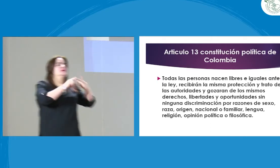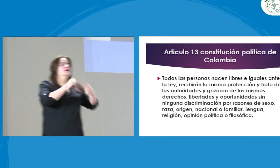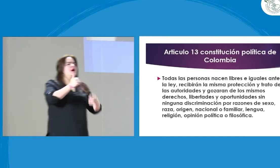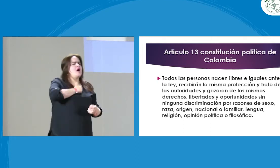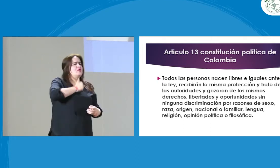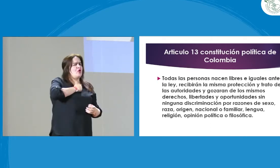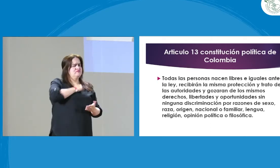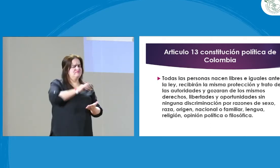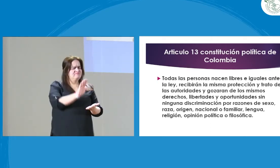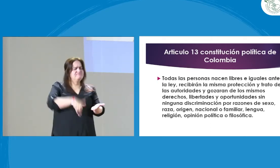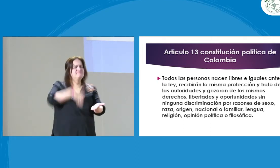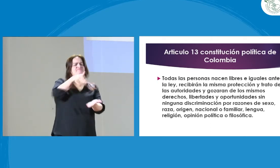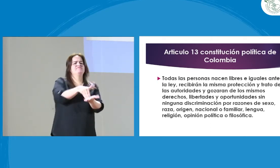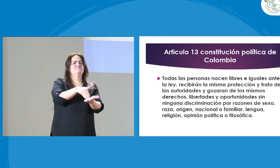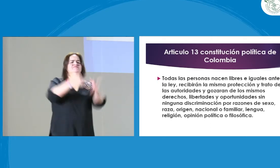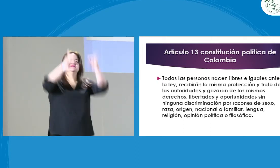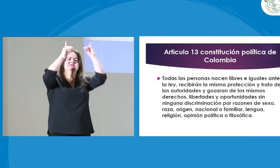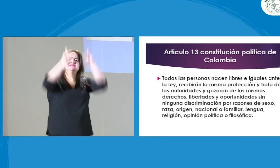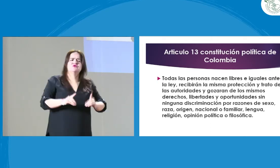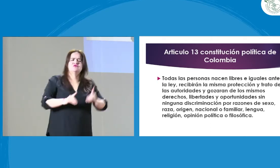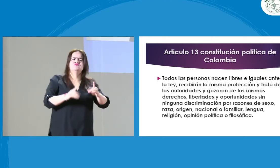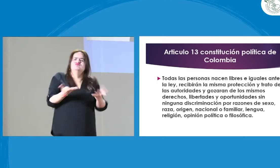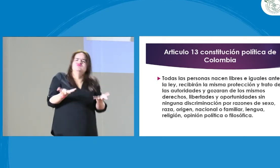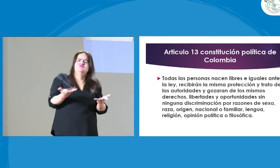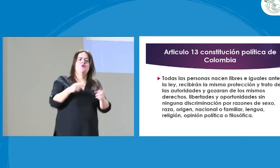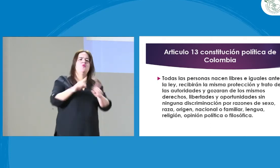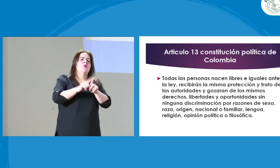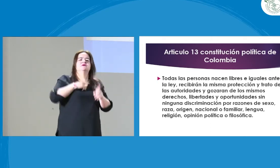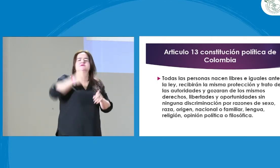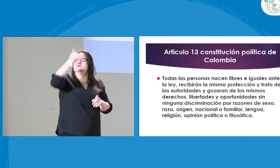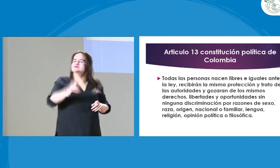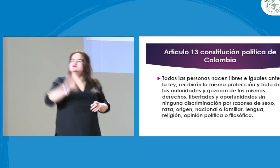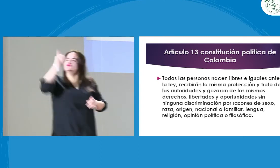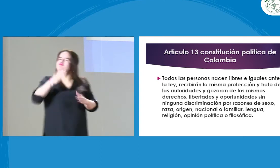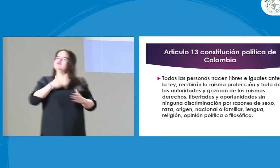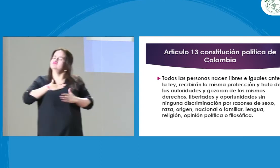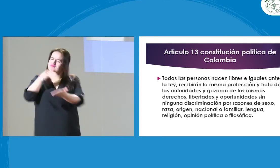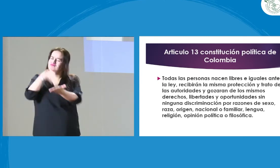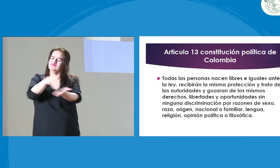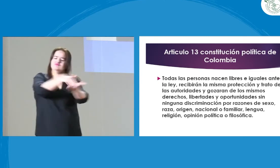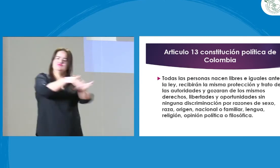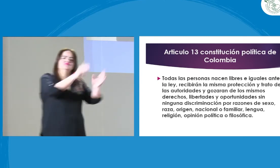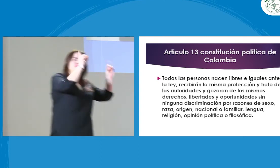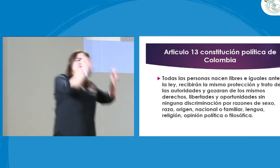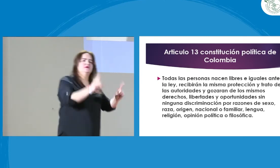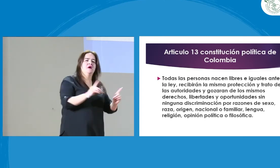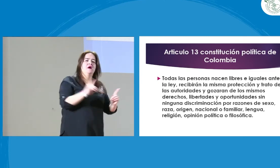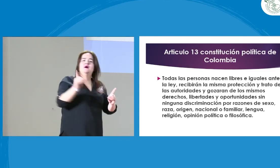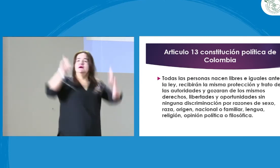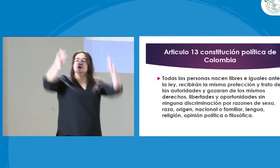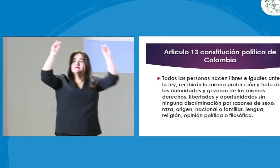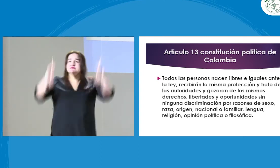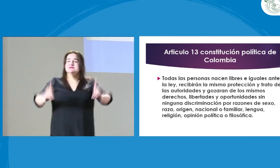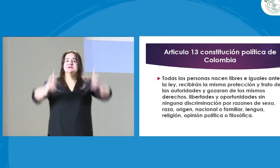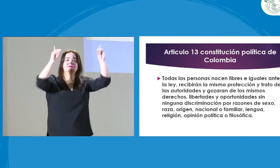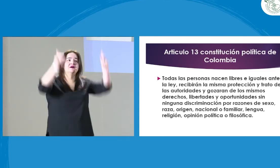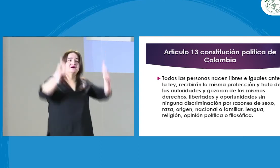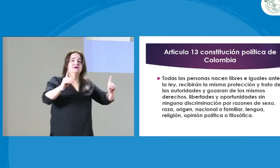Y allí es donde se pierde el tema del autoestima. ¿Cómo yo, como mujer sorda, puedo sentar una posición y tomar